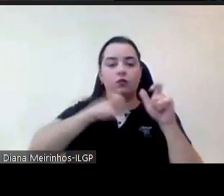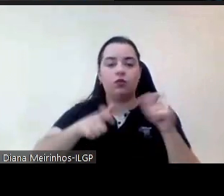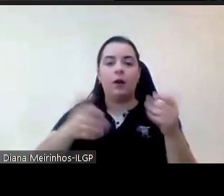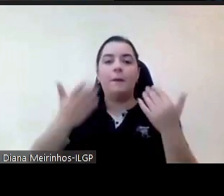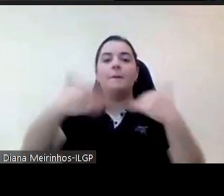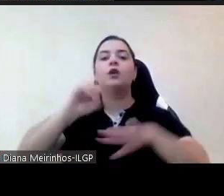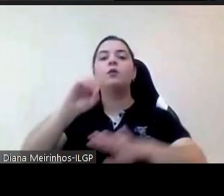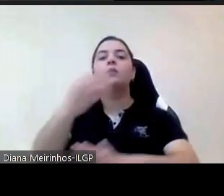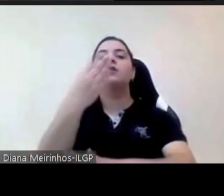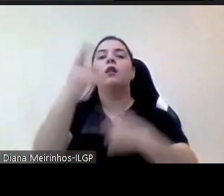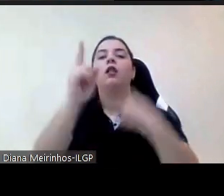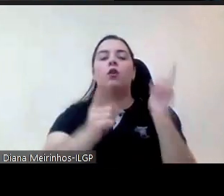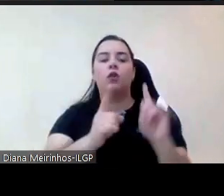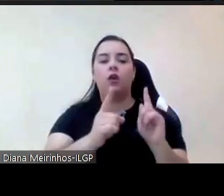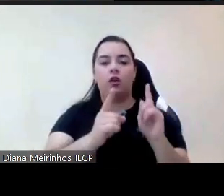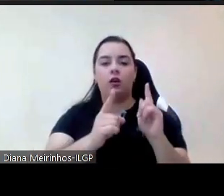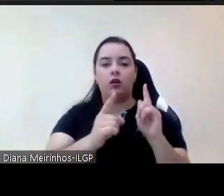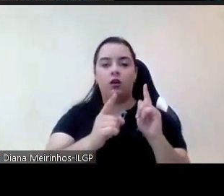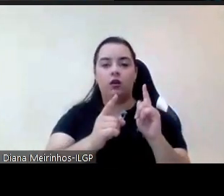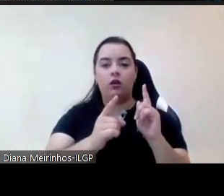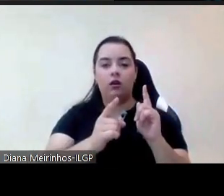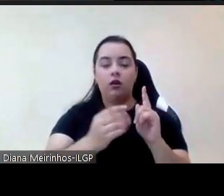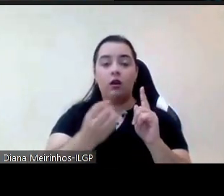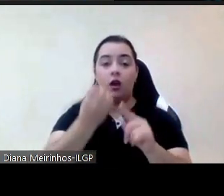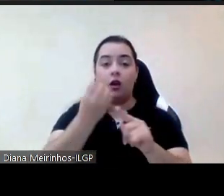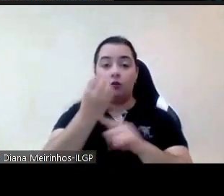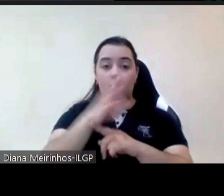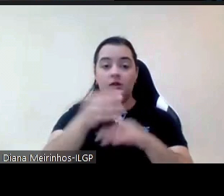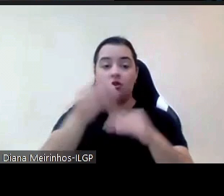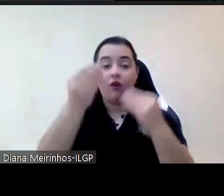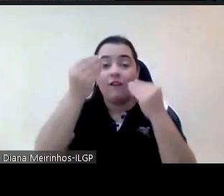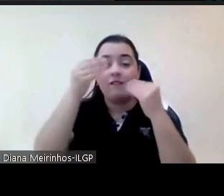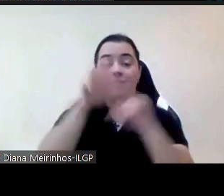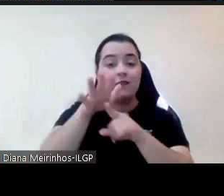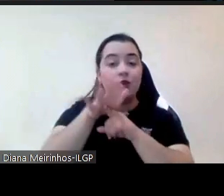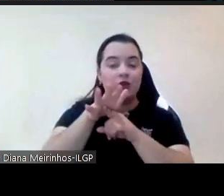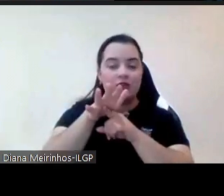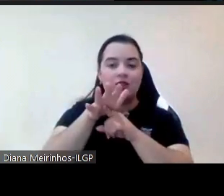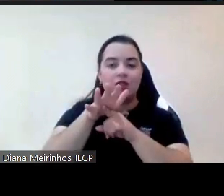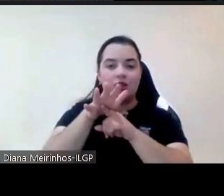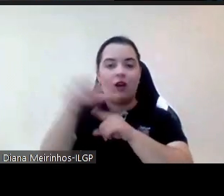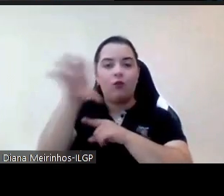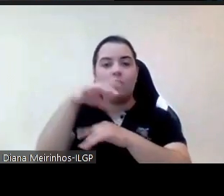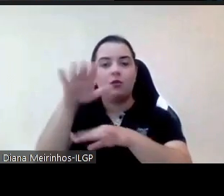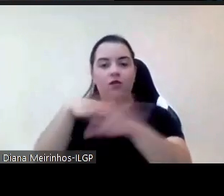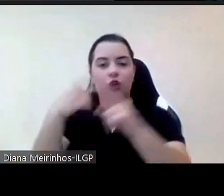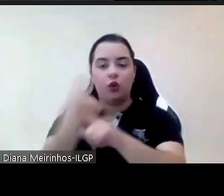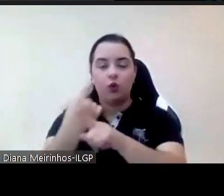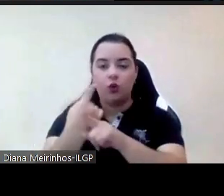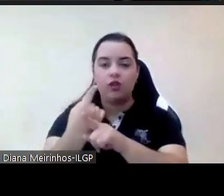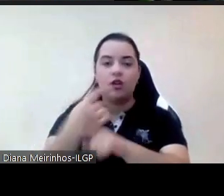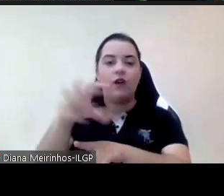que a formação tem impacto naquilo que é uma diferente forma de fazer as coisas uma forma diferente